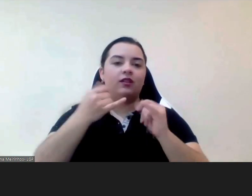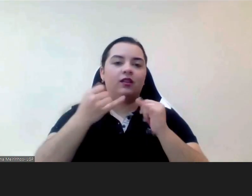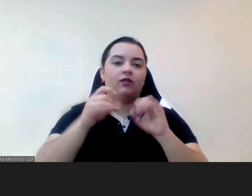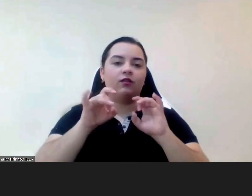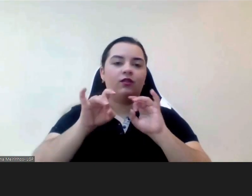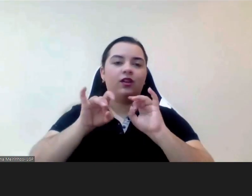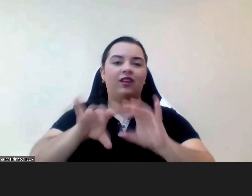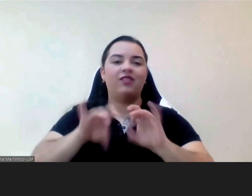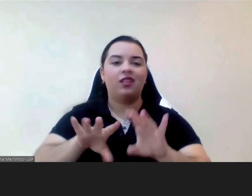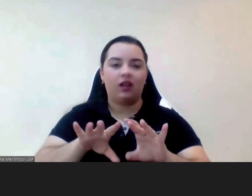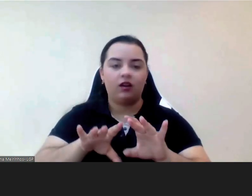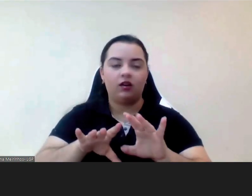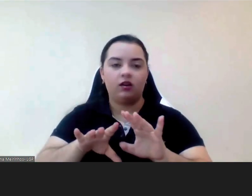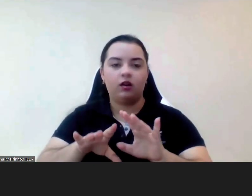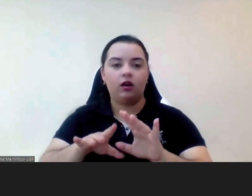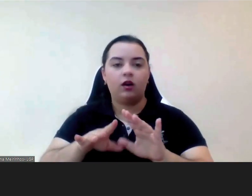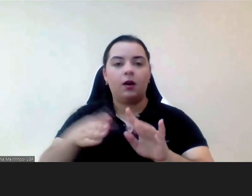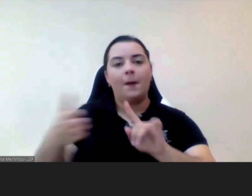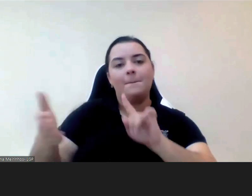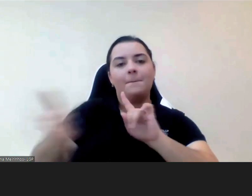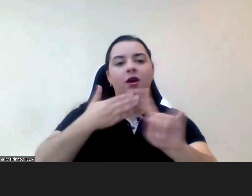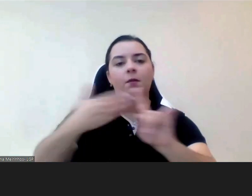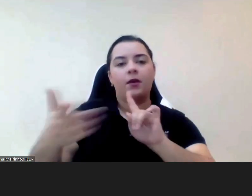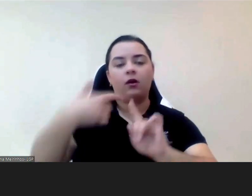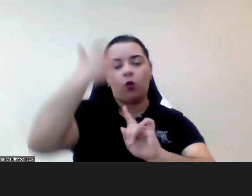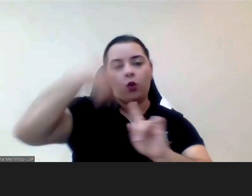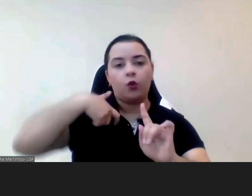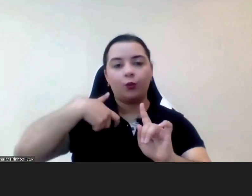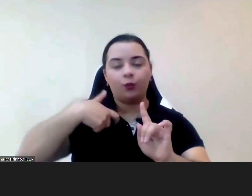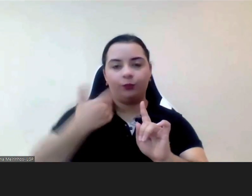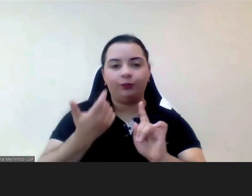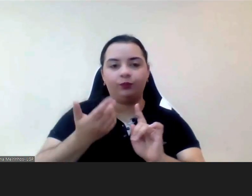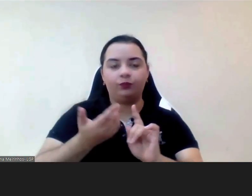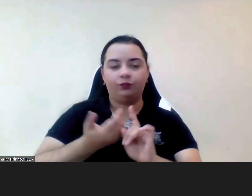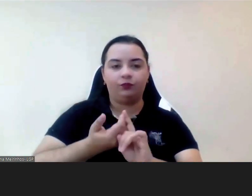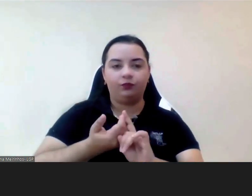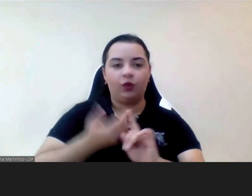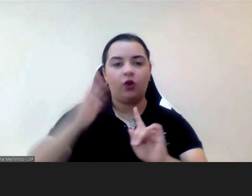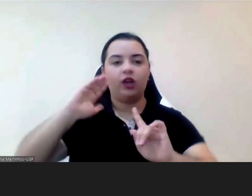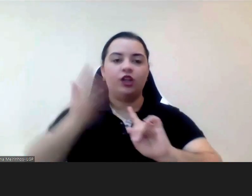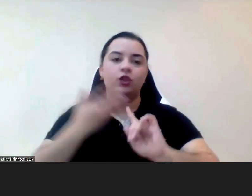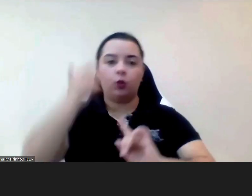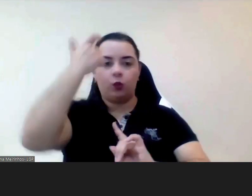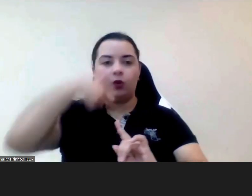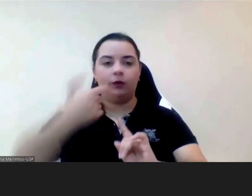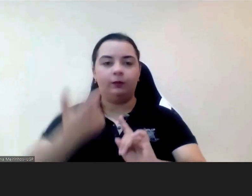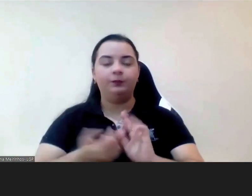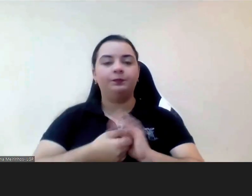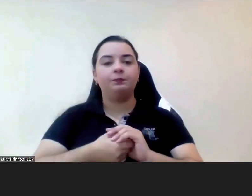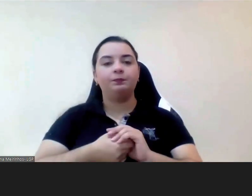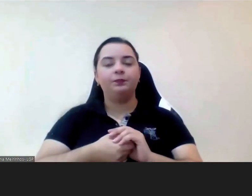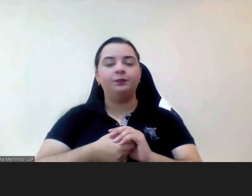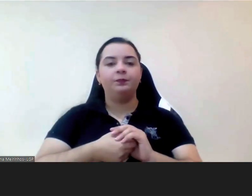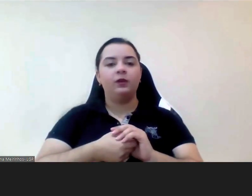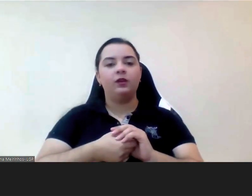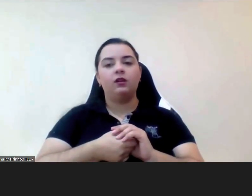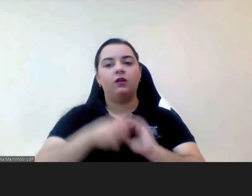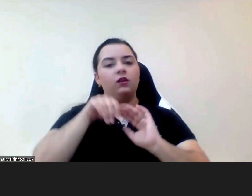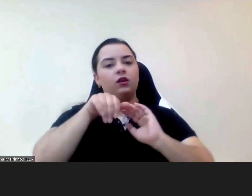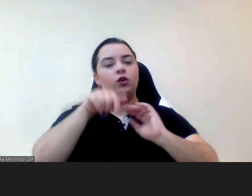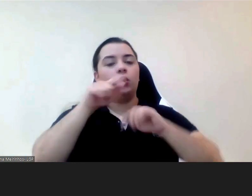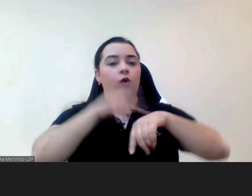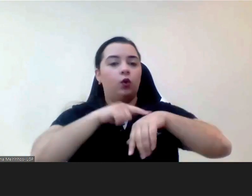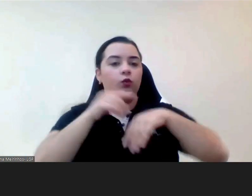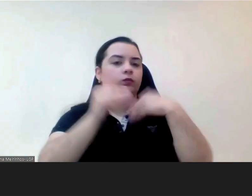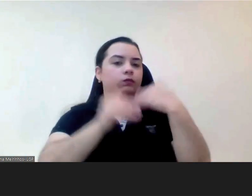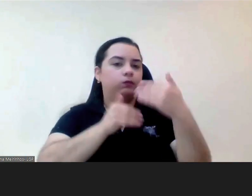e de facto porque enfim vamos conseguindo conseguindo deplorar a